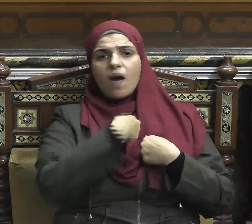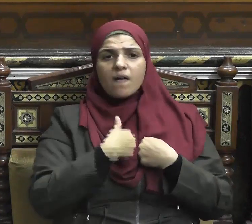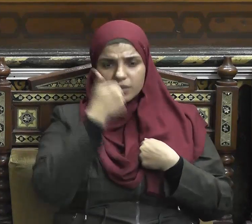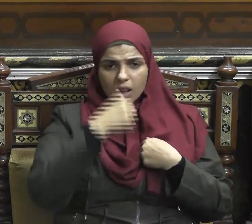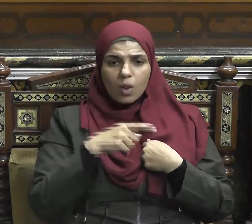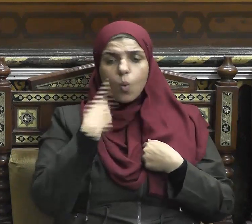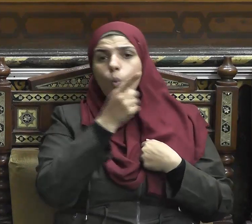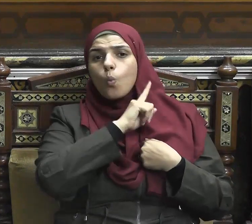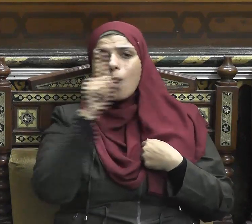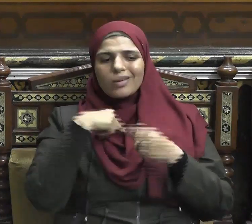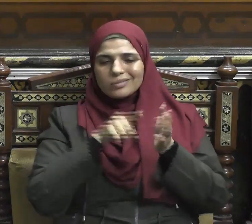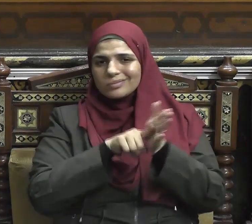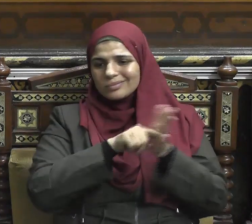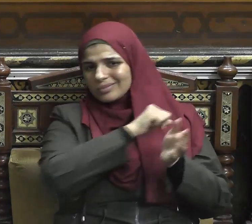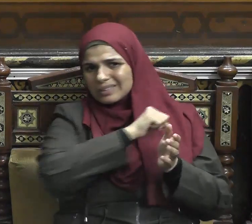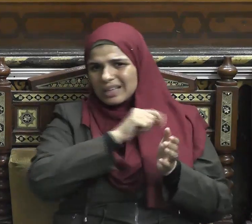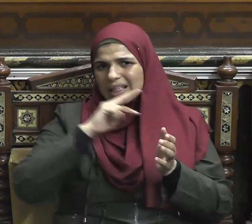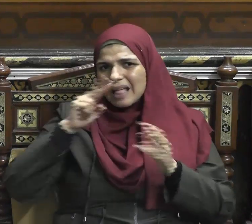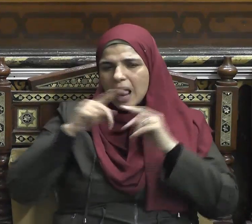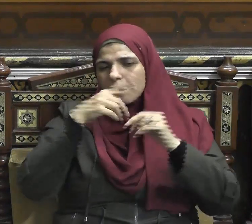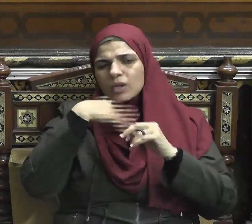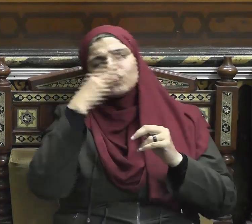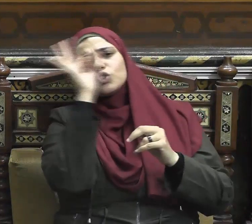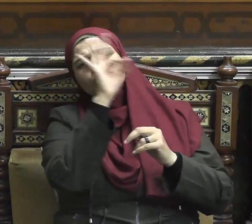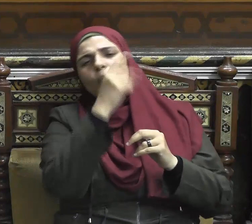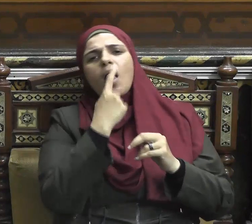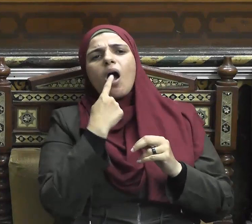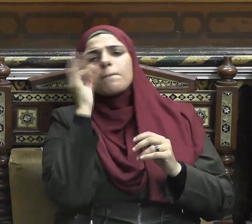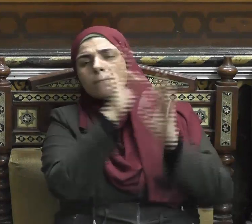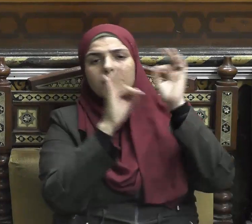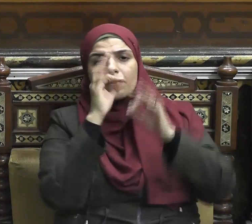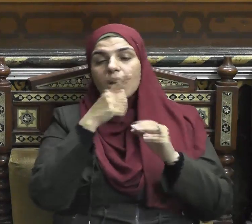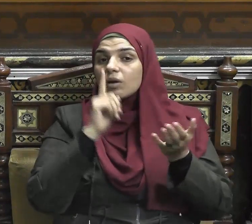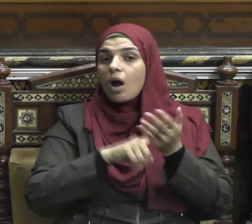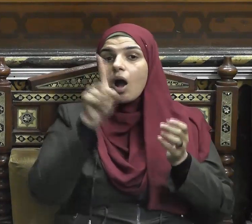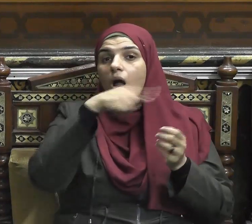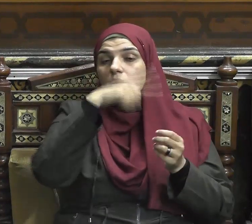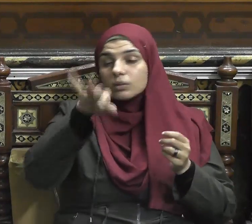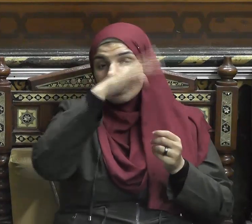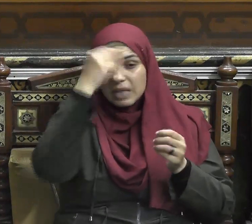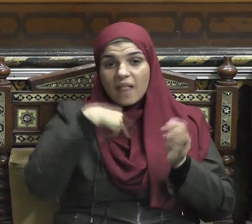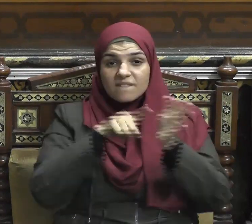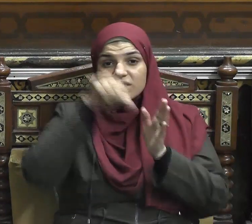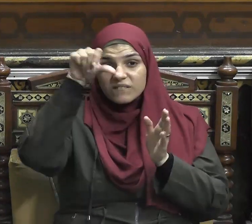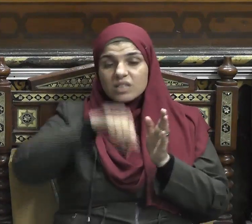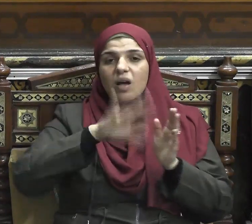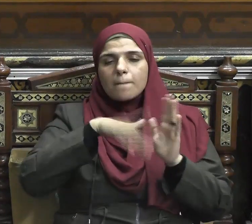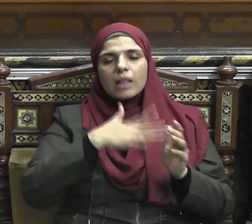حيث يقول الحق سبحانه يا أيها الذين آمنوا لا يسخر قوم من